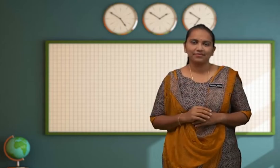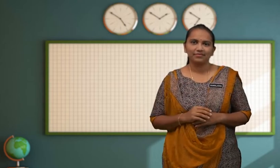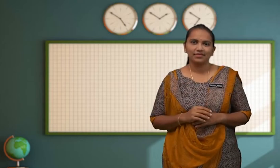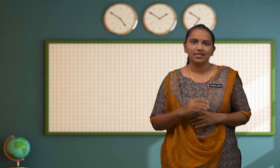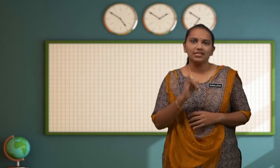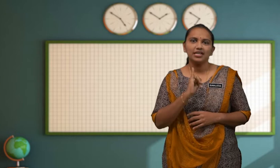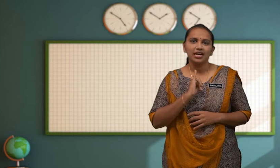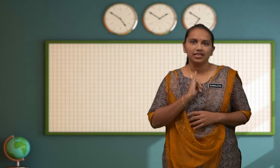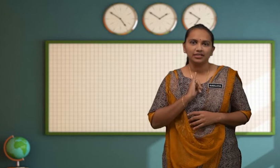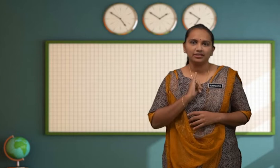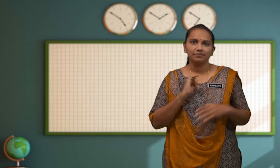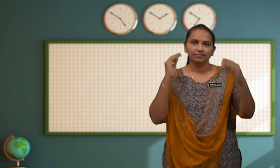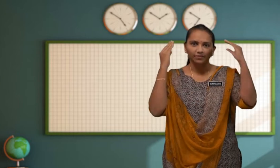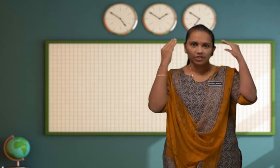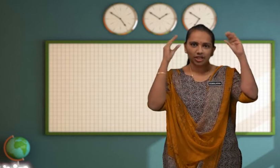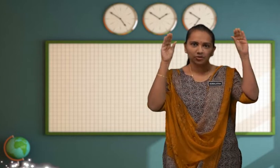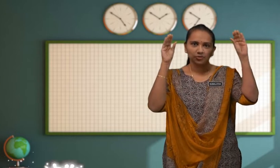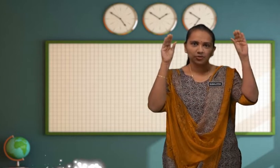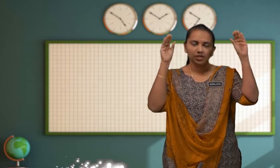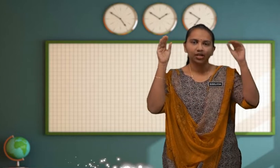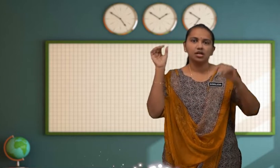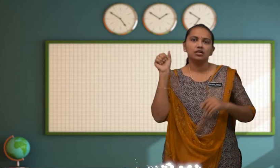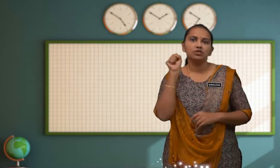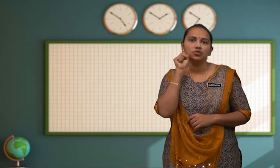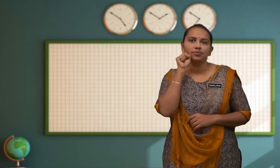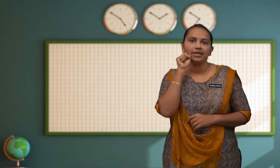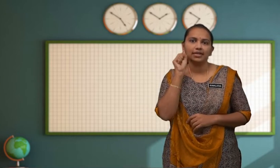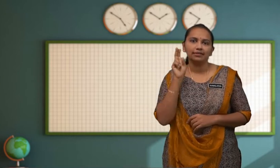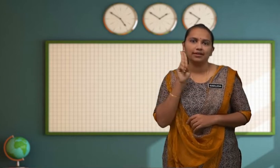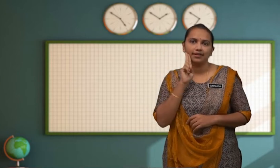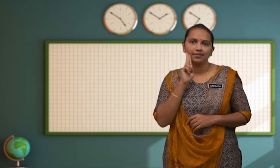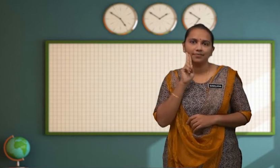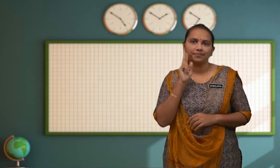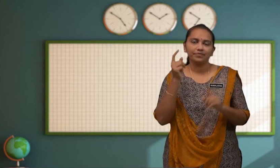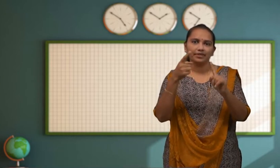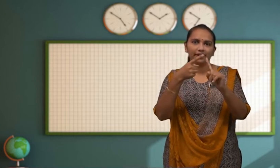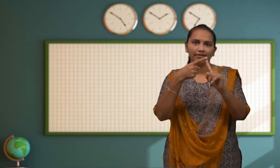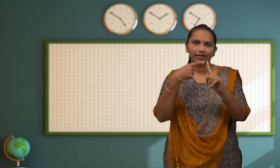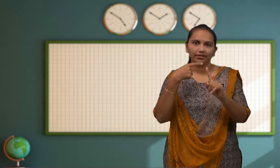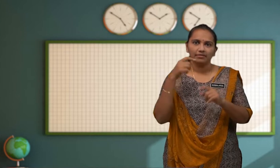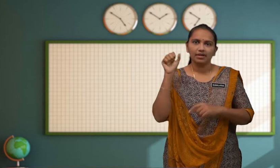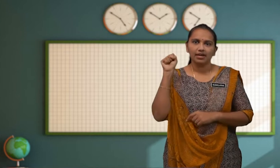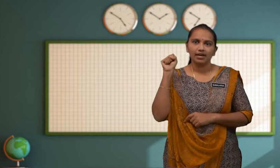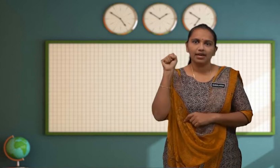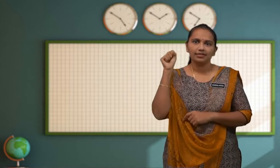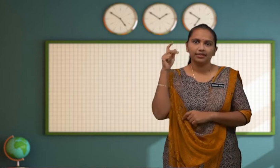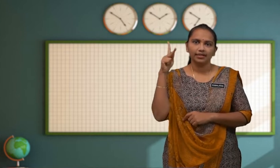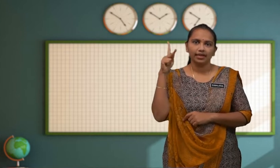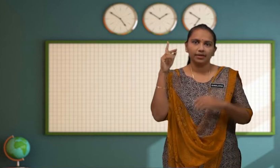Saya, Cikgu Sumalata Dari SK